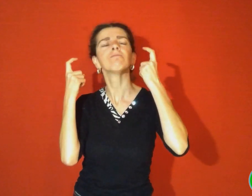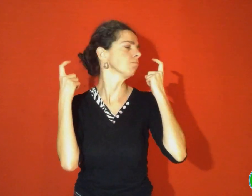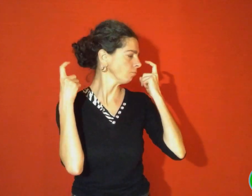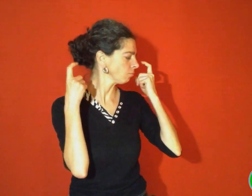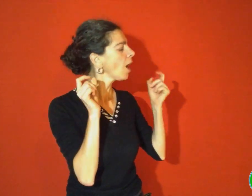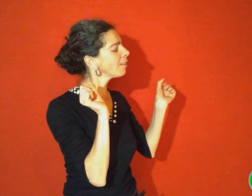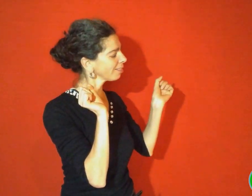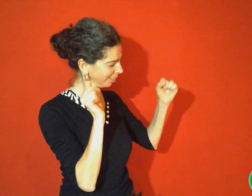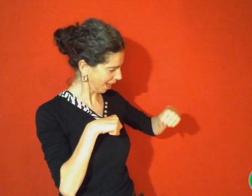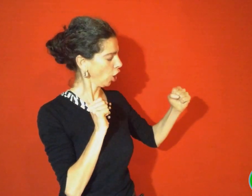puis elle accepta.